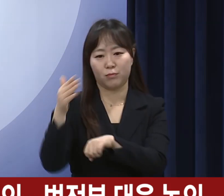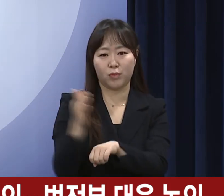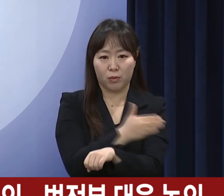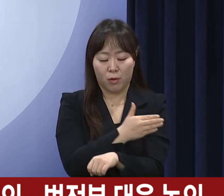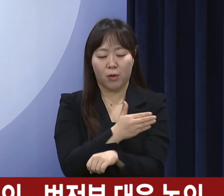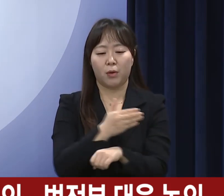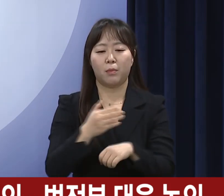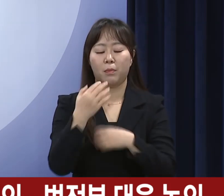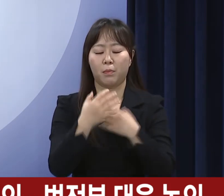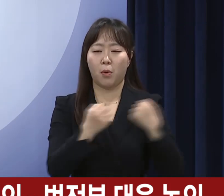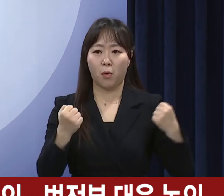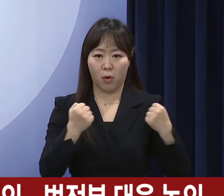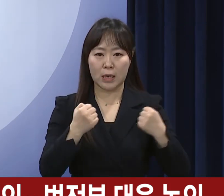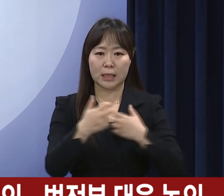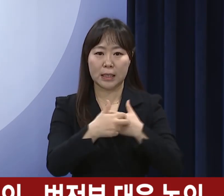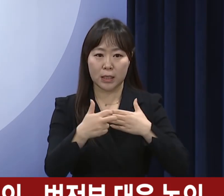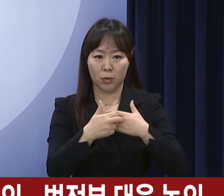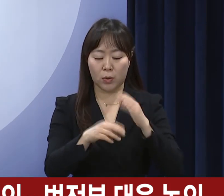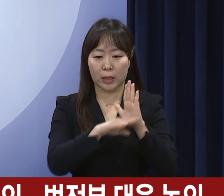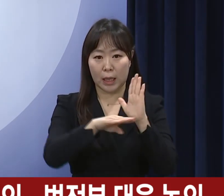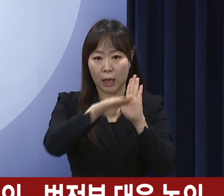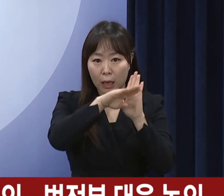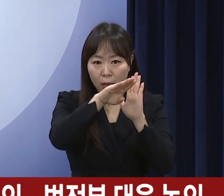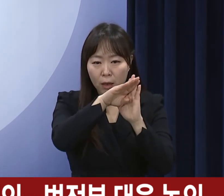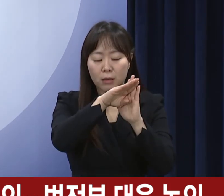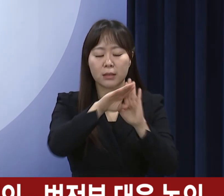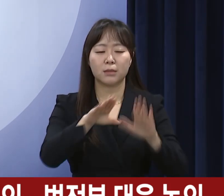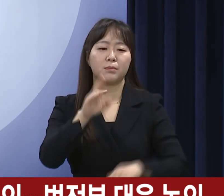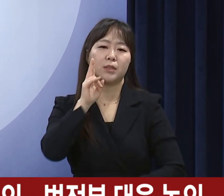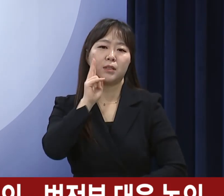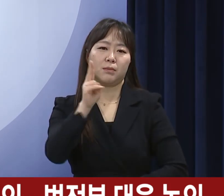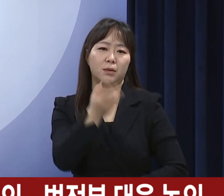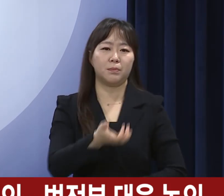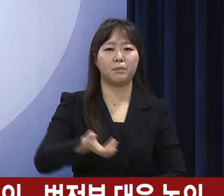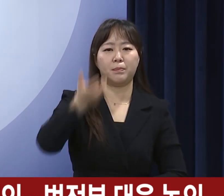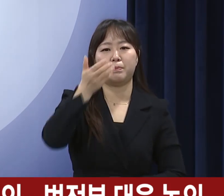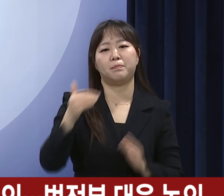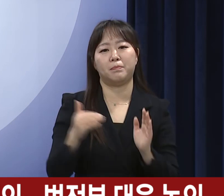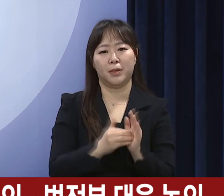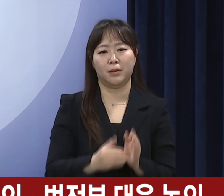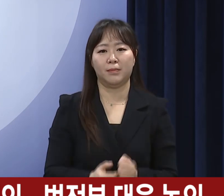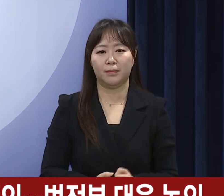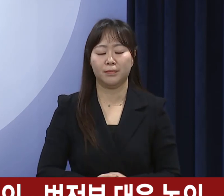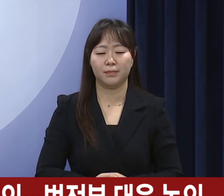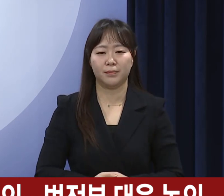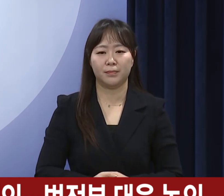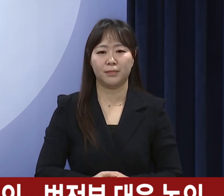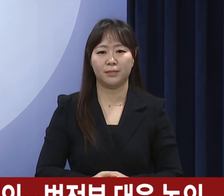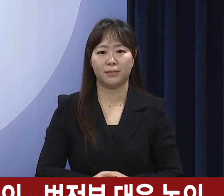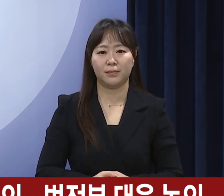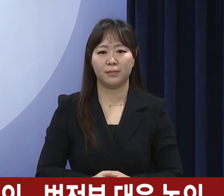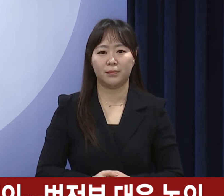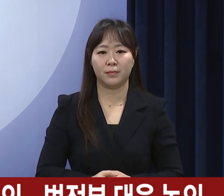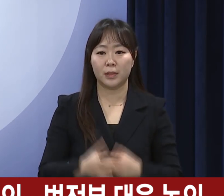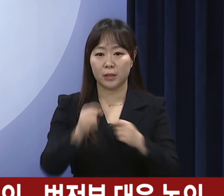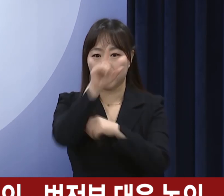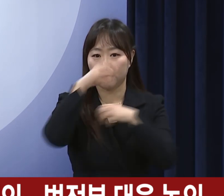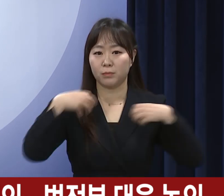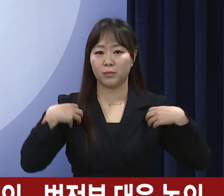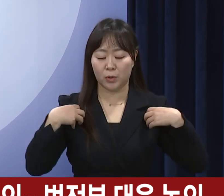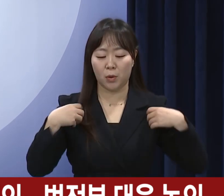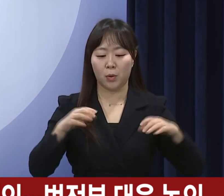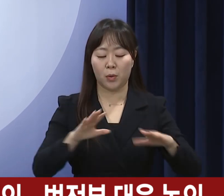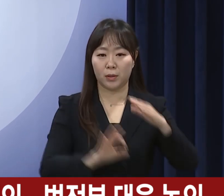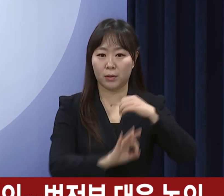보건의료재난경보 단계를 경계에서 심각으로 격상하였습니다. 이에 정부는